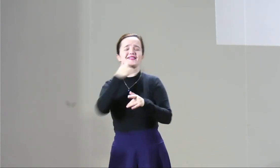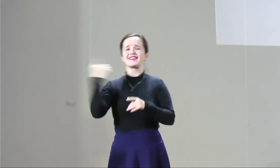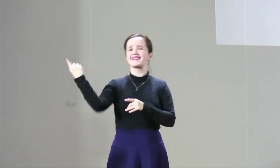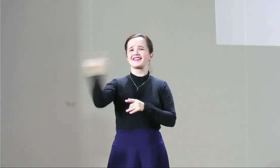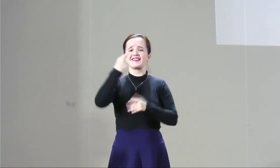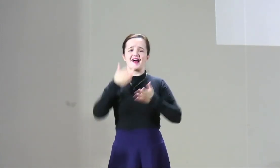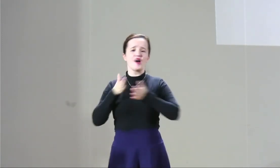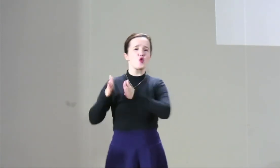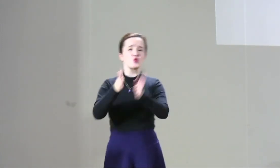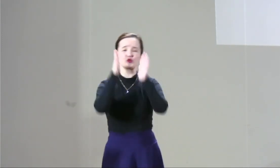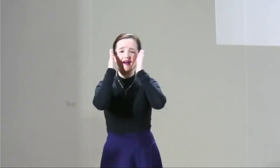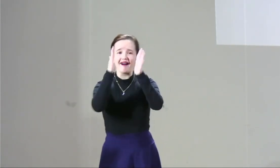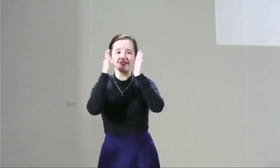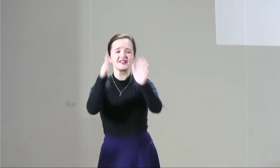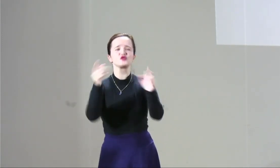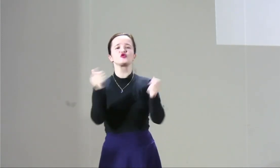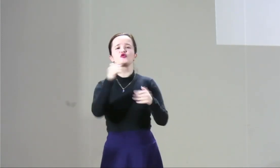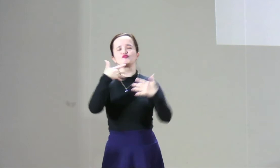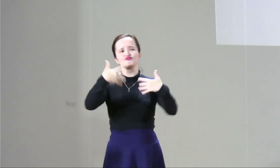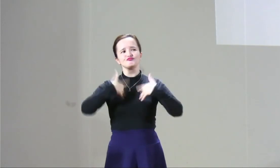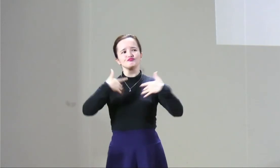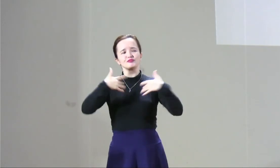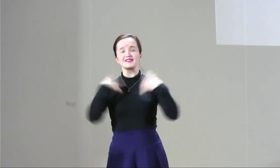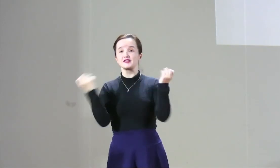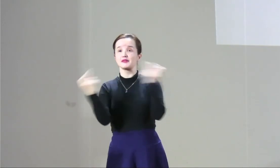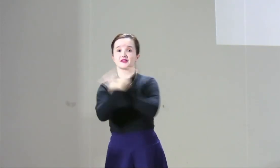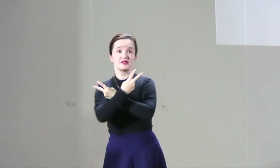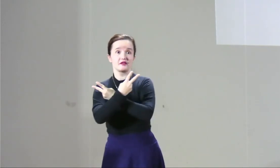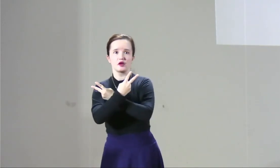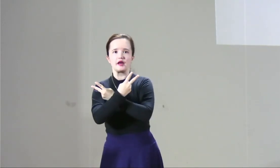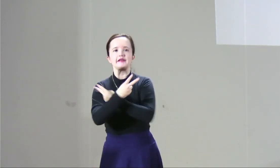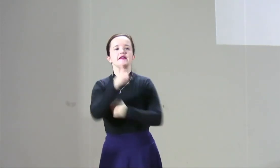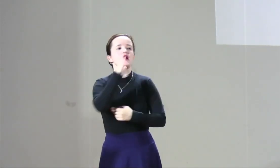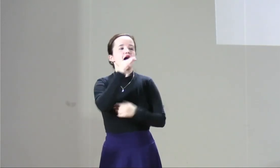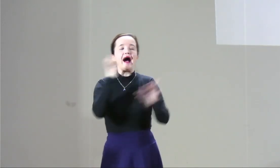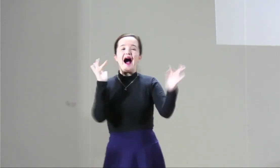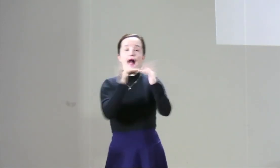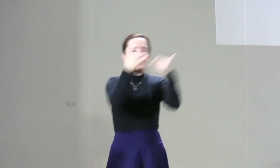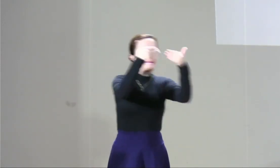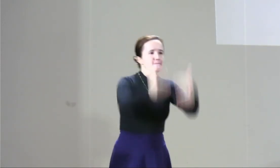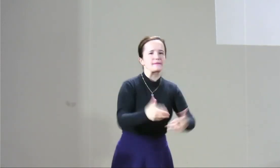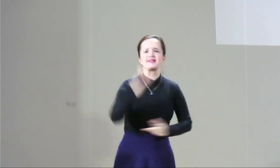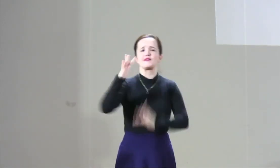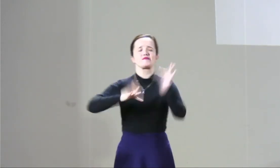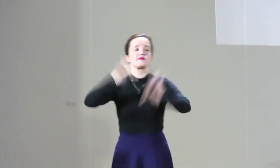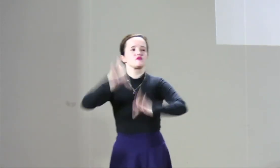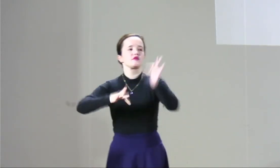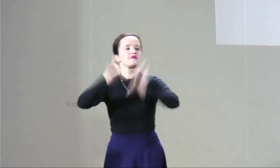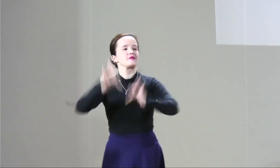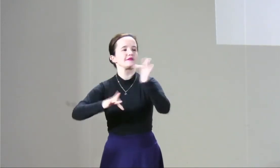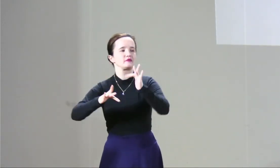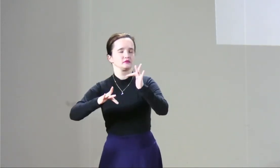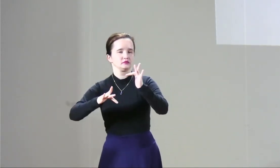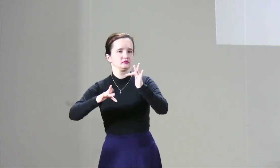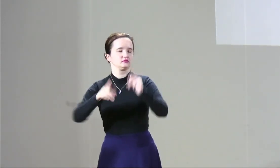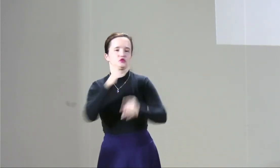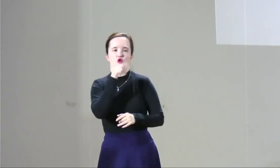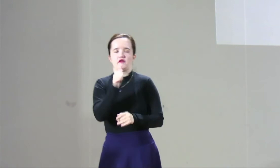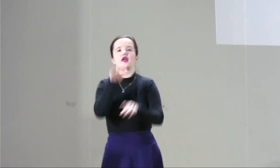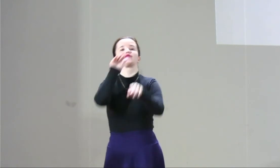2008 que se conmemora sus 10 años entonces allí se piensa pensar en la ruta de atención a las víctimas que son víctimas de violencia